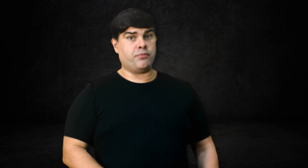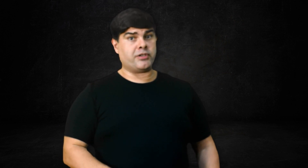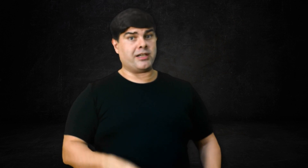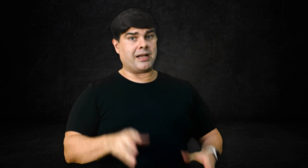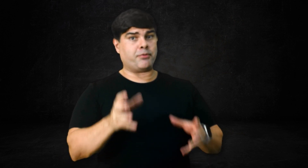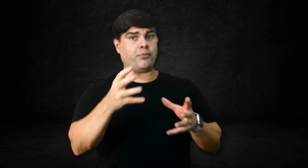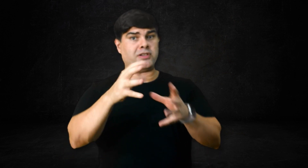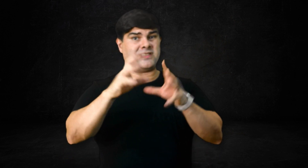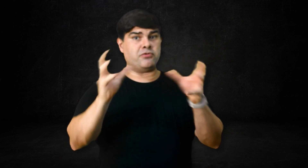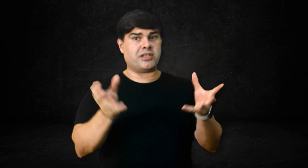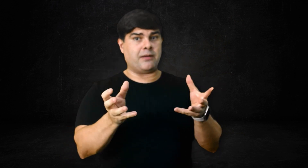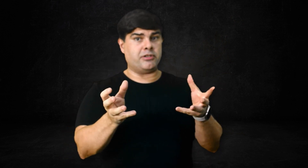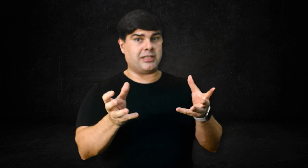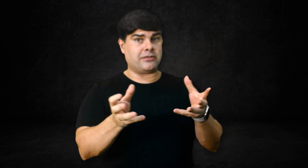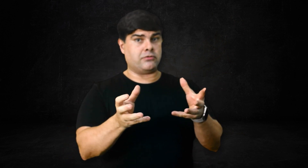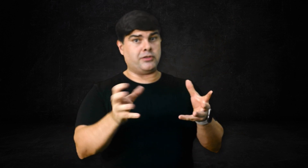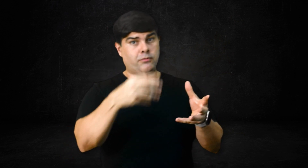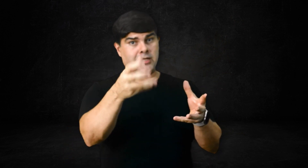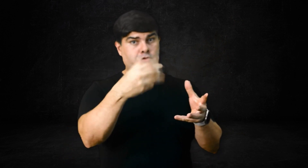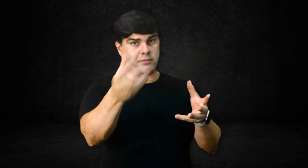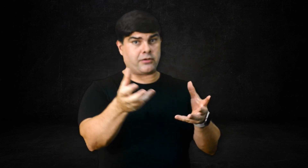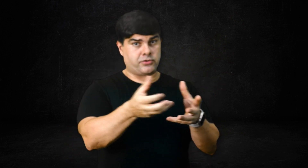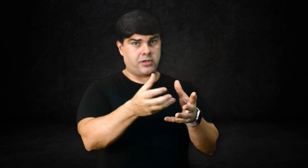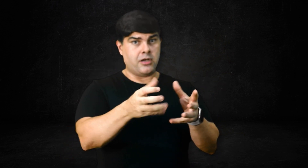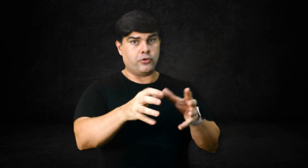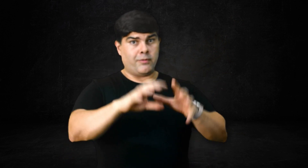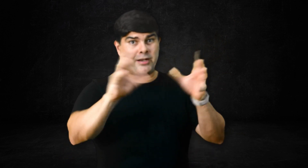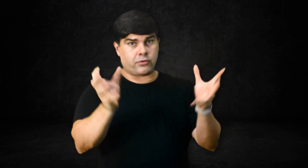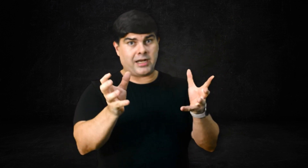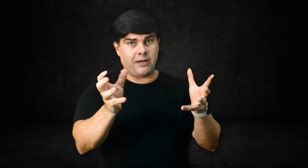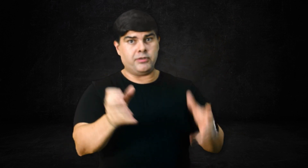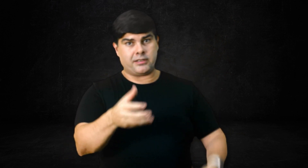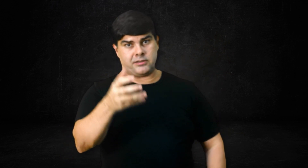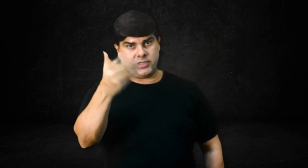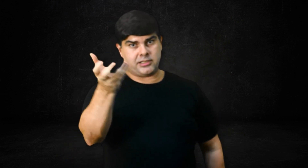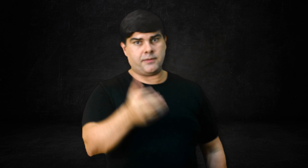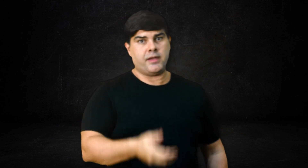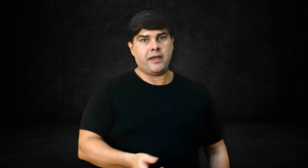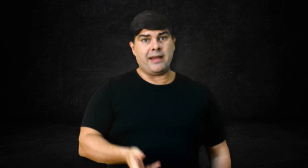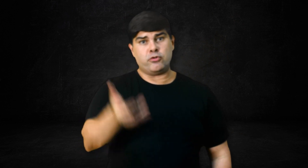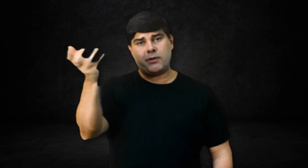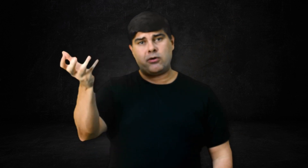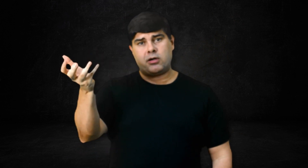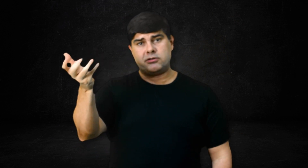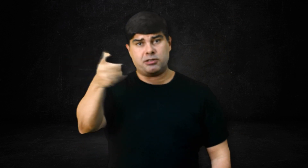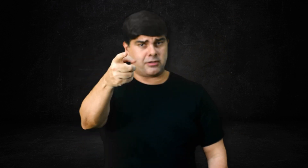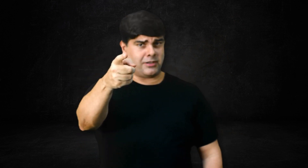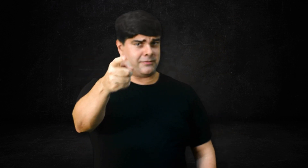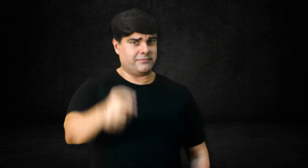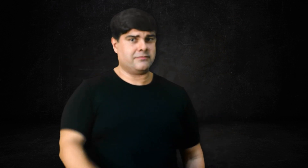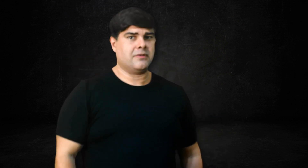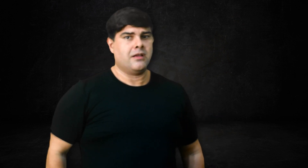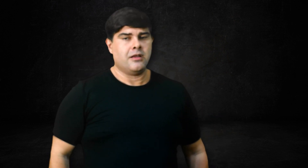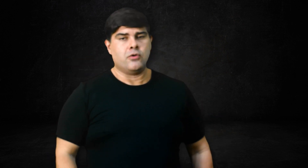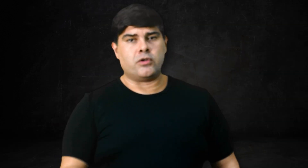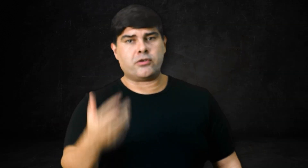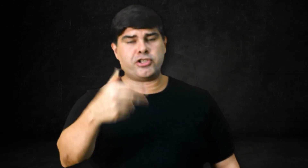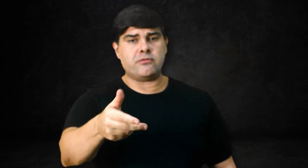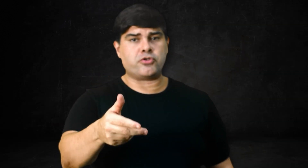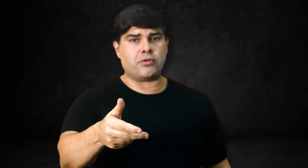bulking a proporção de carboidrato, do macrocarbo na dieta, é muito maior. Entendeu agora? O glicogênio muscular